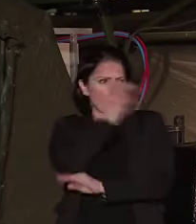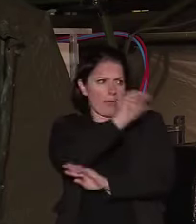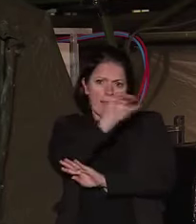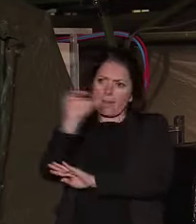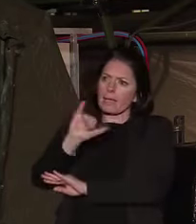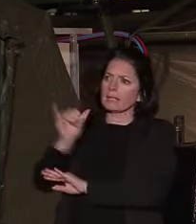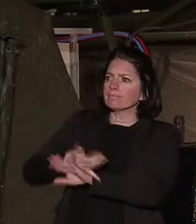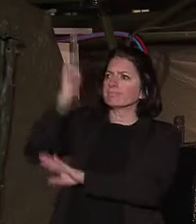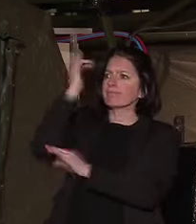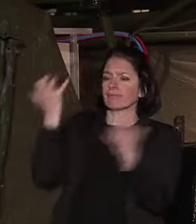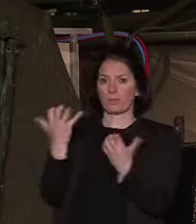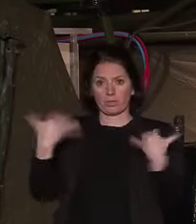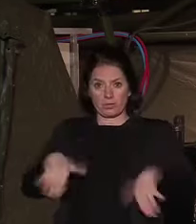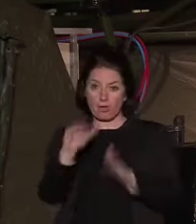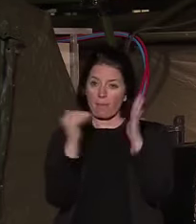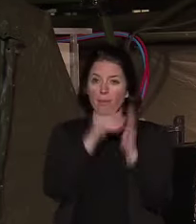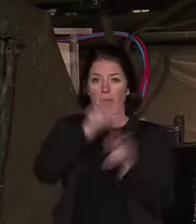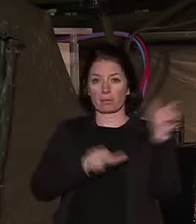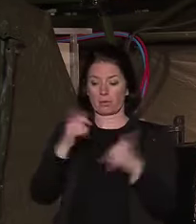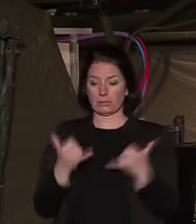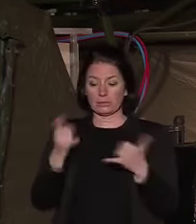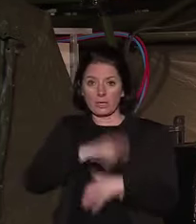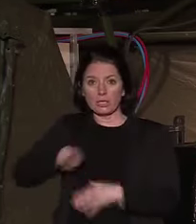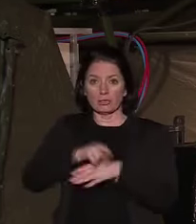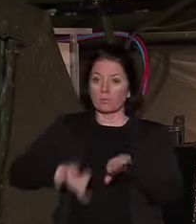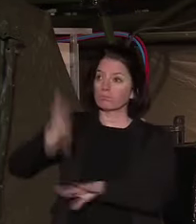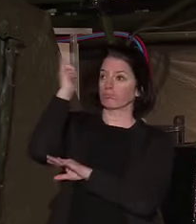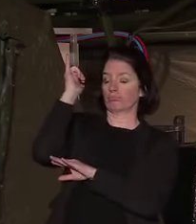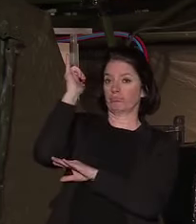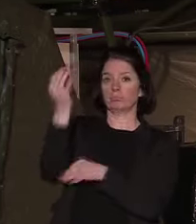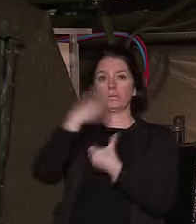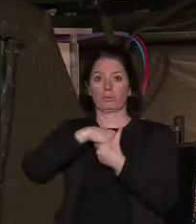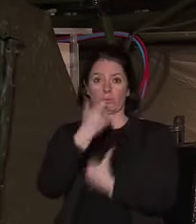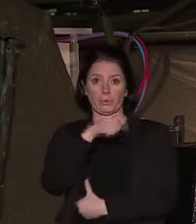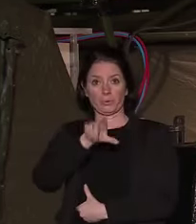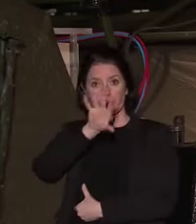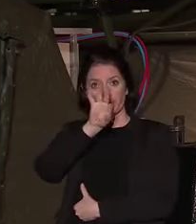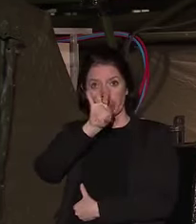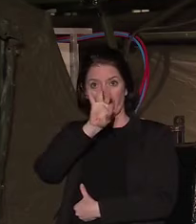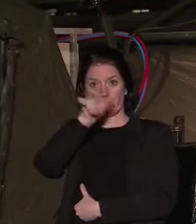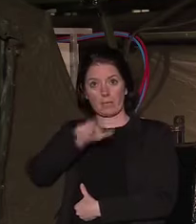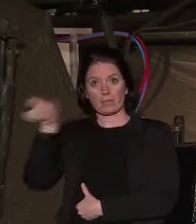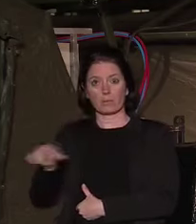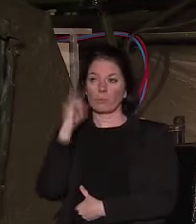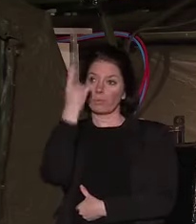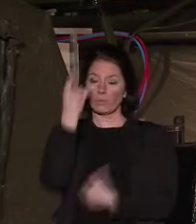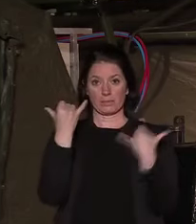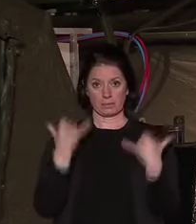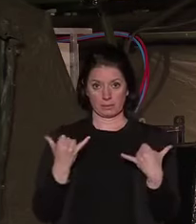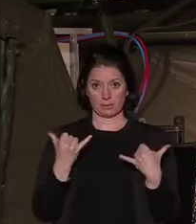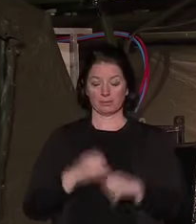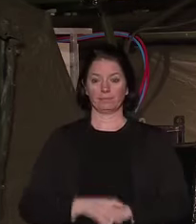1 000 engagés ont répondu présents dans la région, dont 250 ici, à Mulhouse. Une